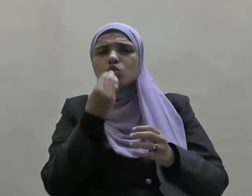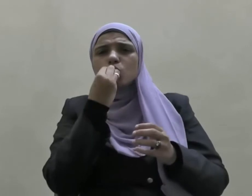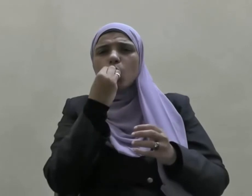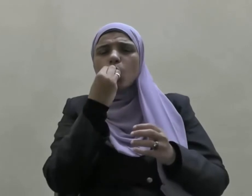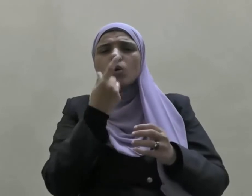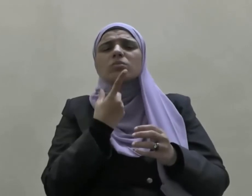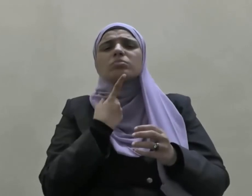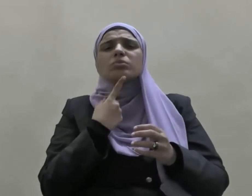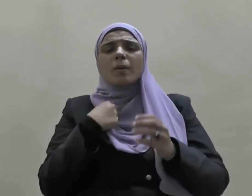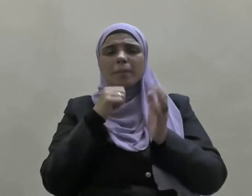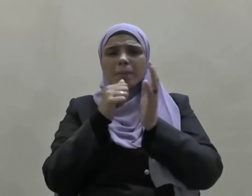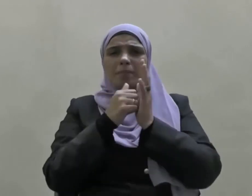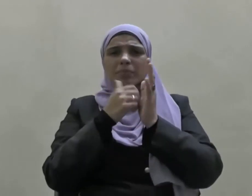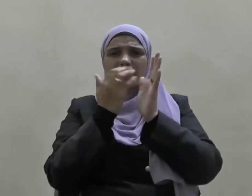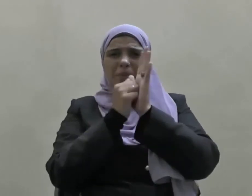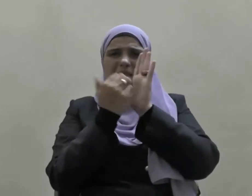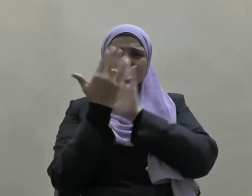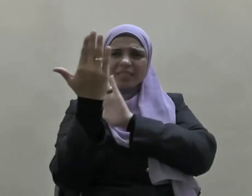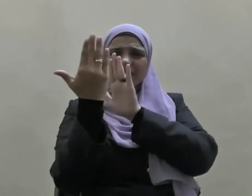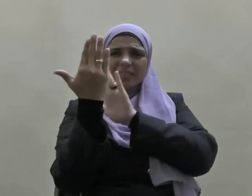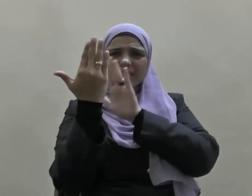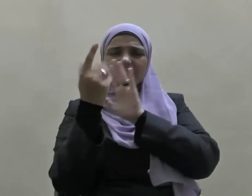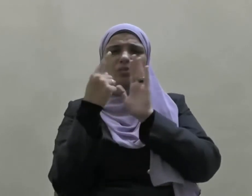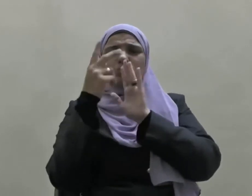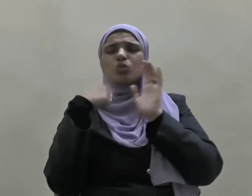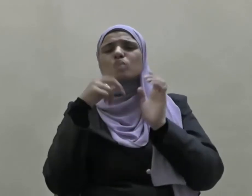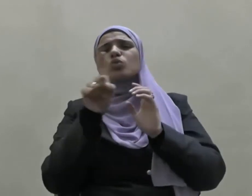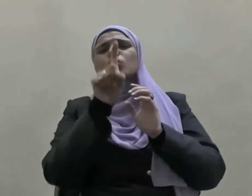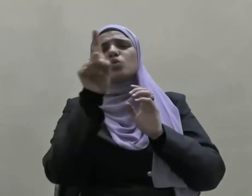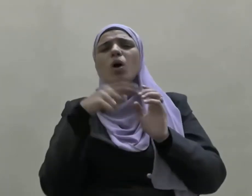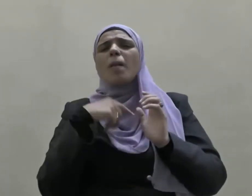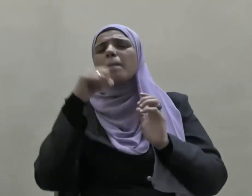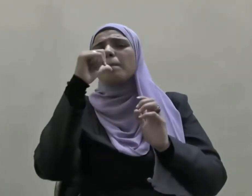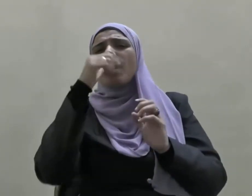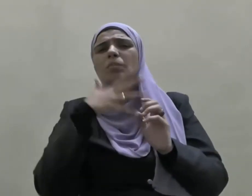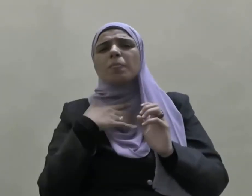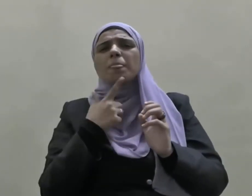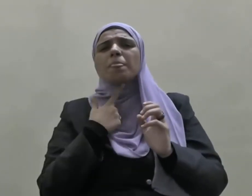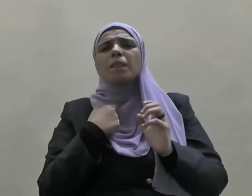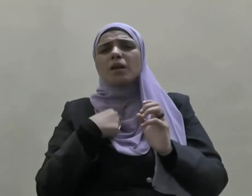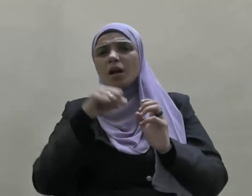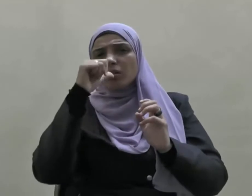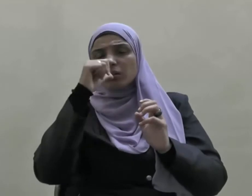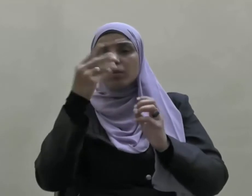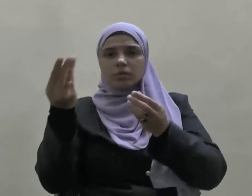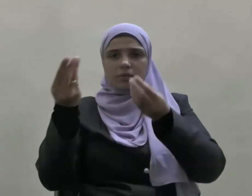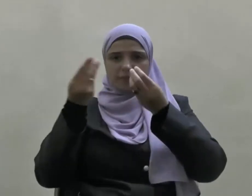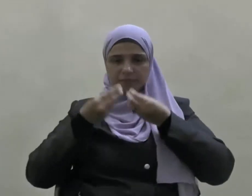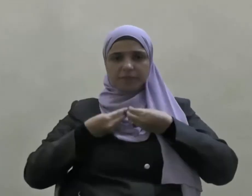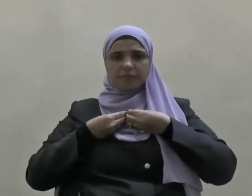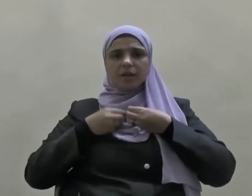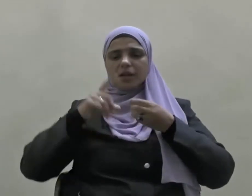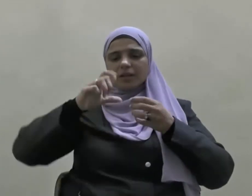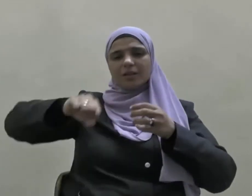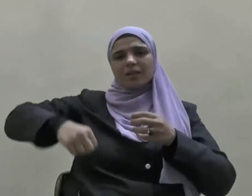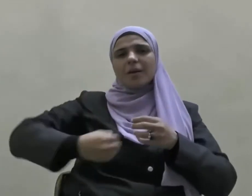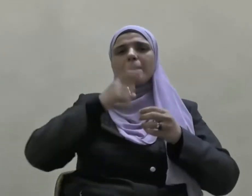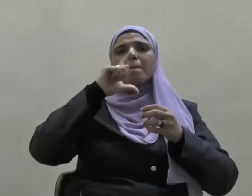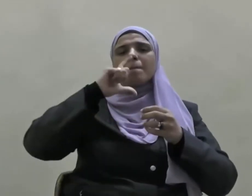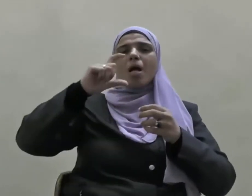أتيت جارات لي فسألتهم الماء العذب فأعطوني كوزا